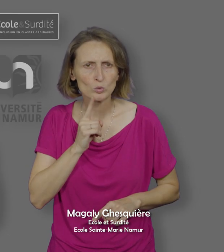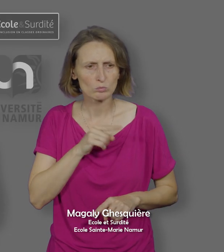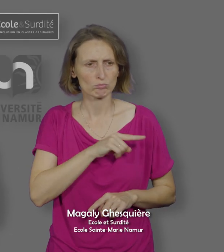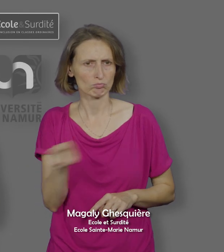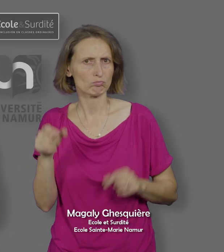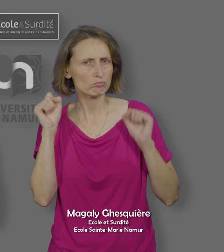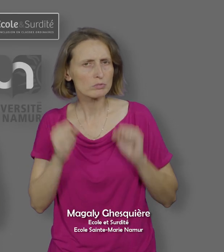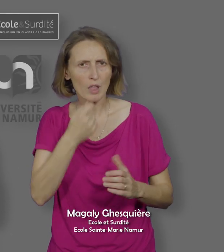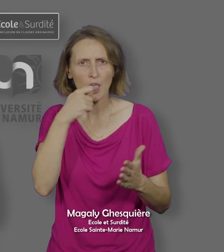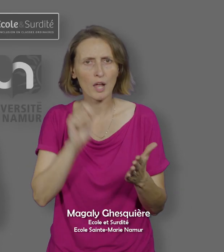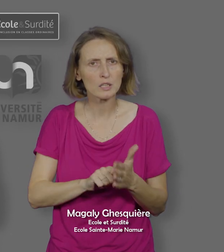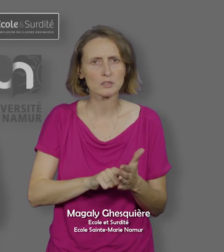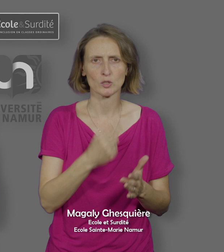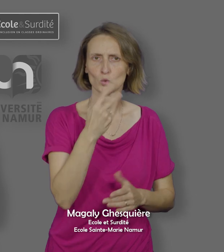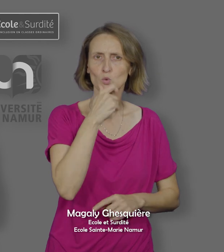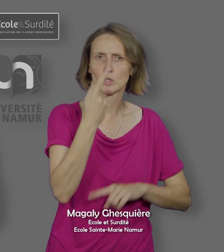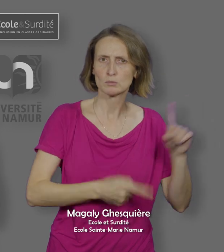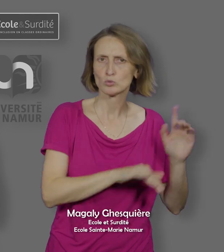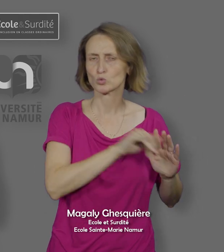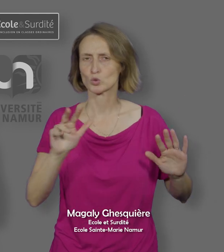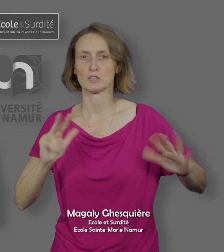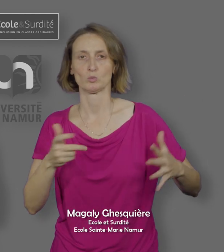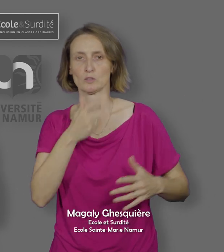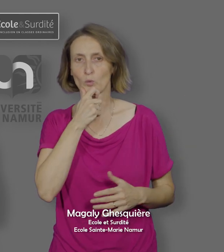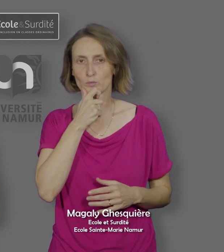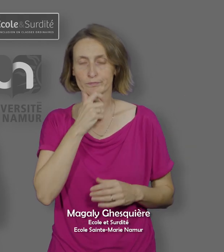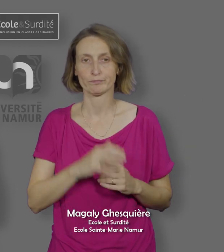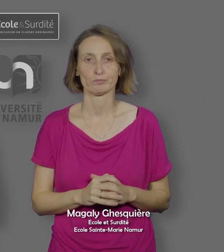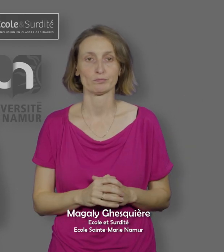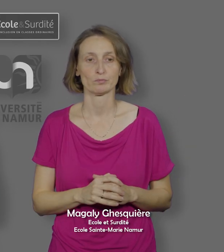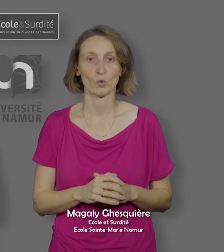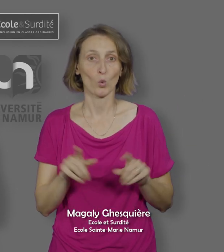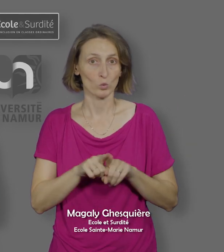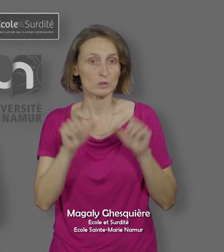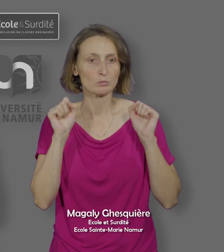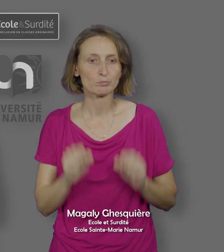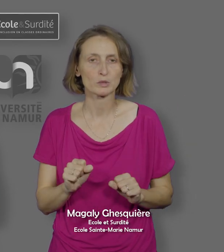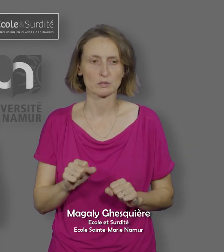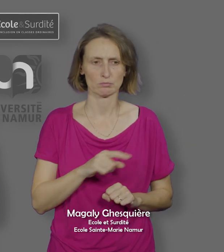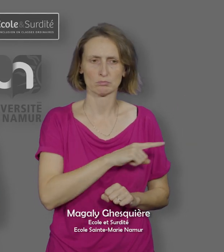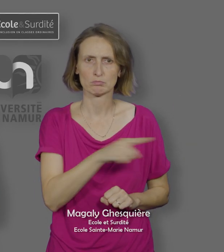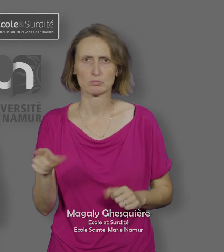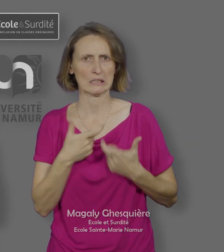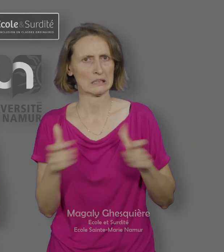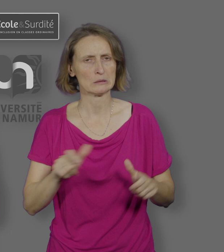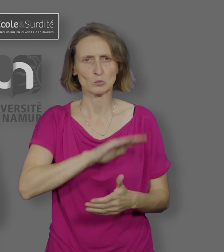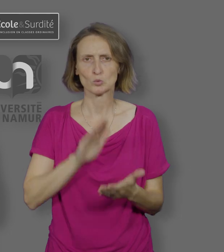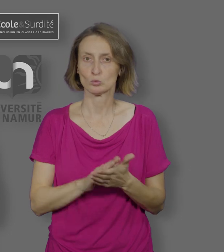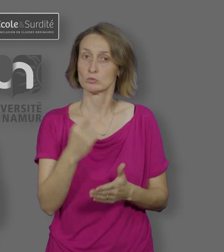Namur, l'École Sainte-Marie. Ce dispositif accueille des groupes d'élèves sourds et malentendants de la pré-maternelle